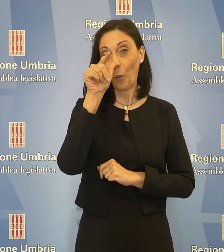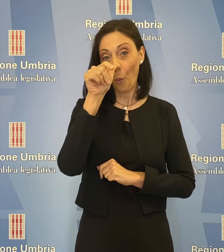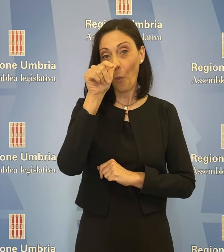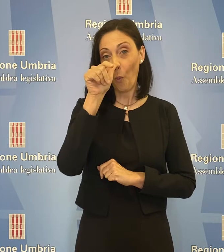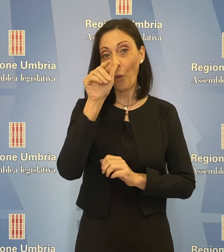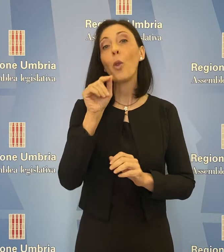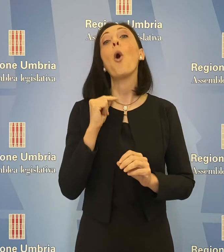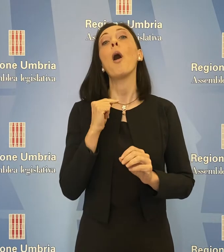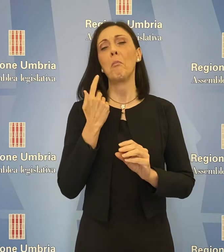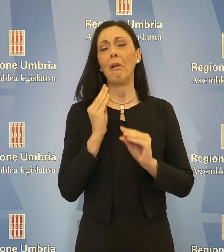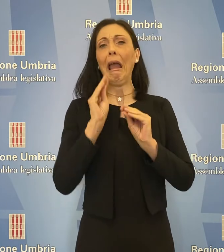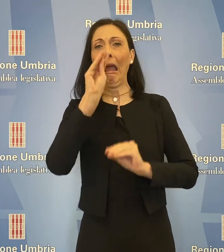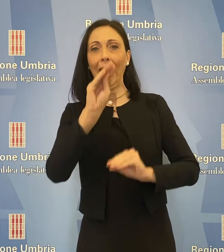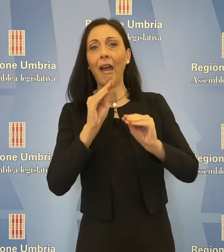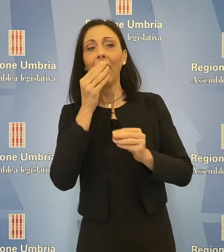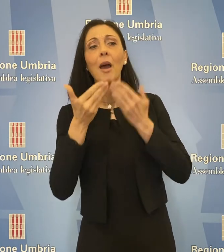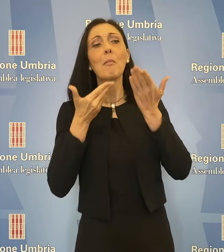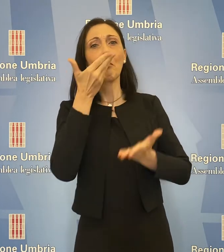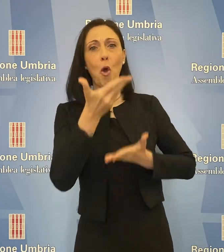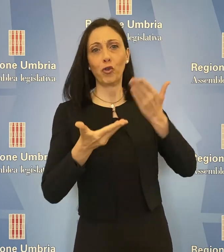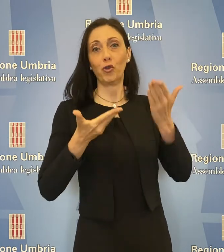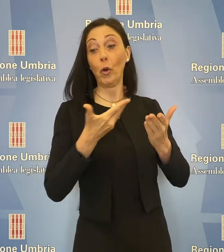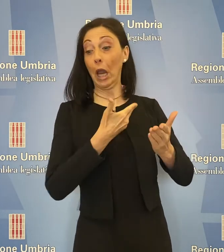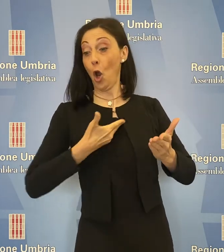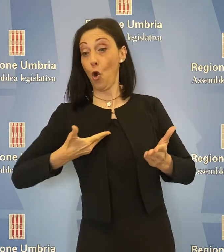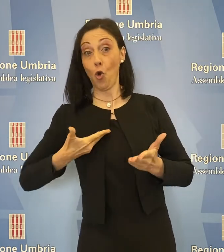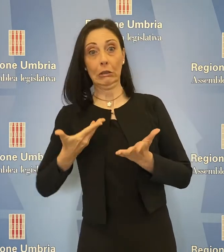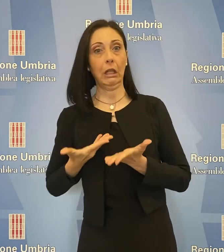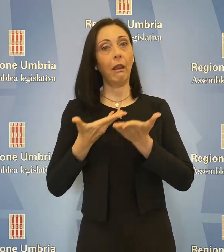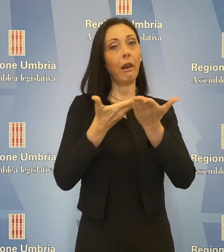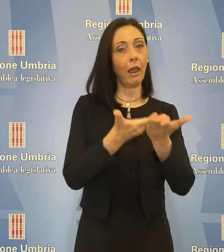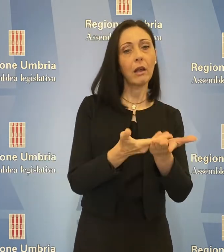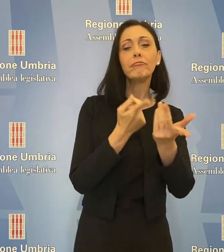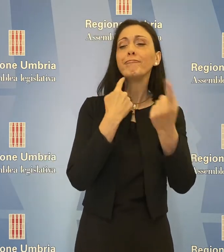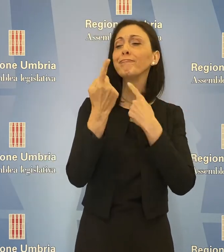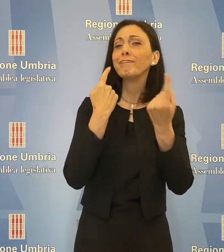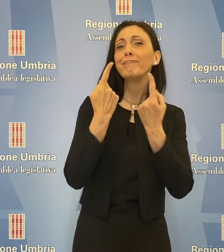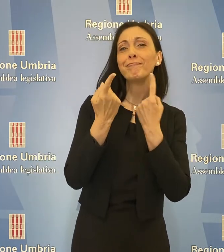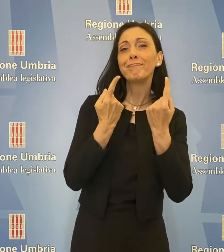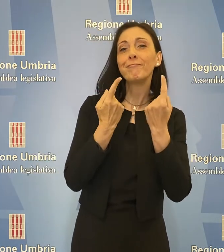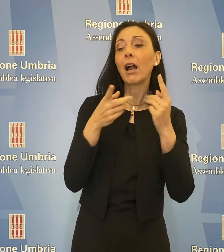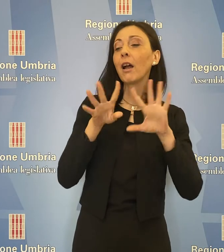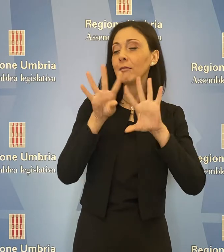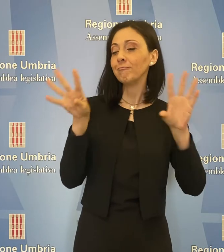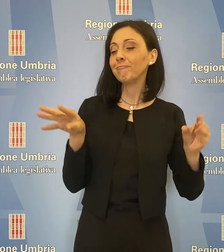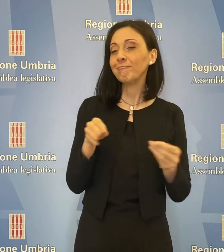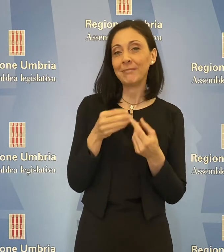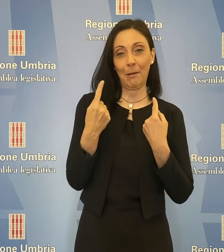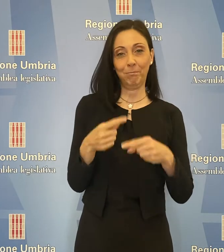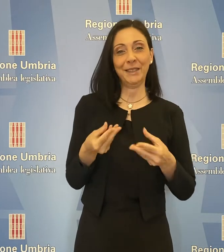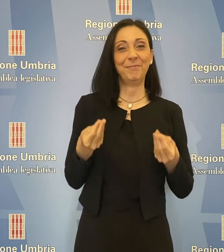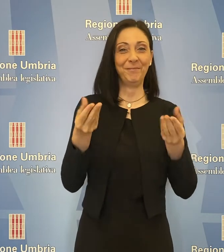state discusse interrogazioni e mozioni presentate dai consiglieri. Questa la sintesi dei lavori.